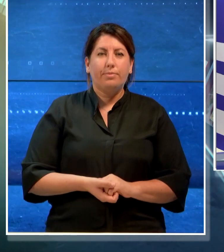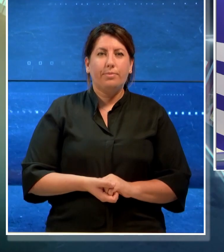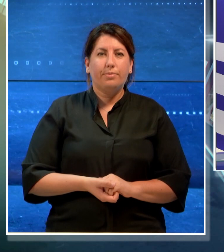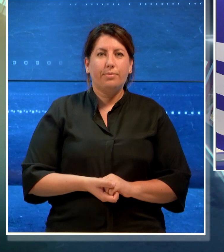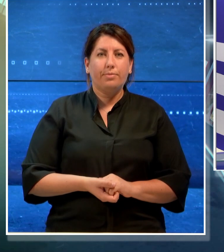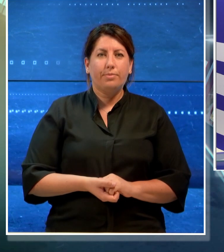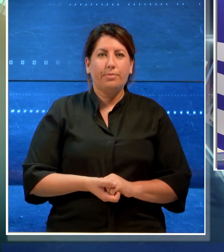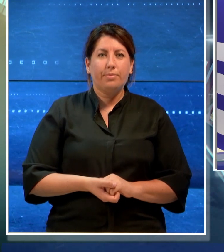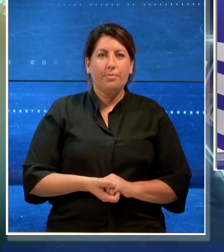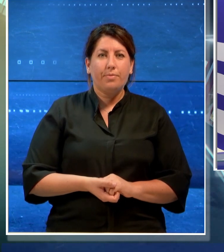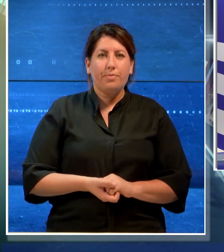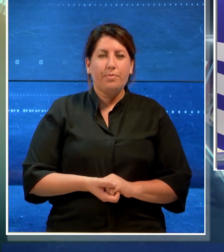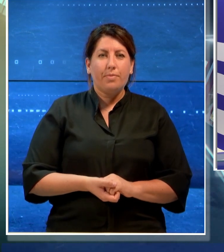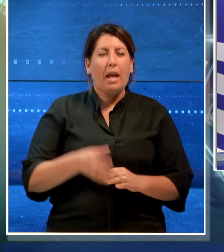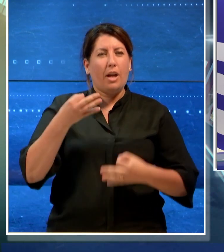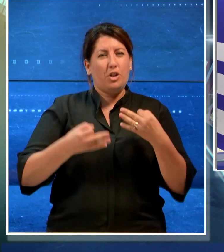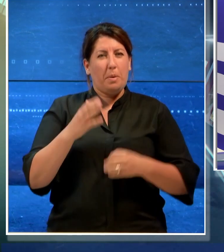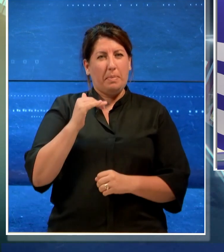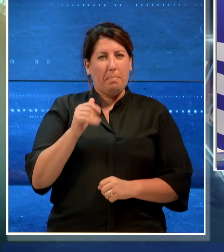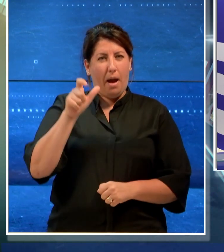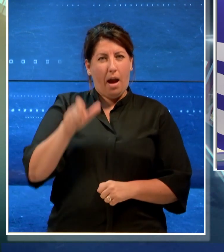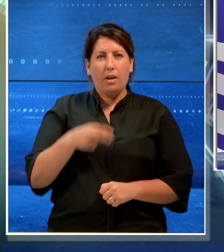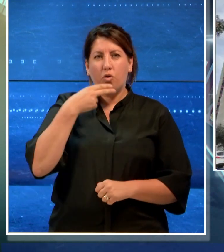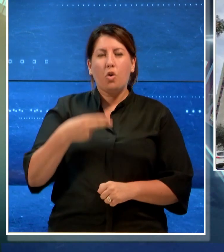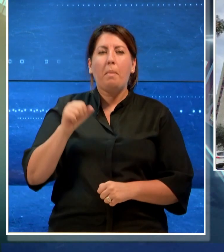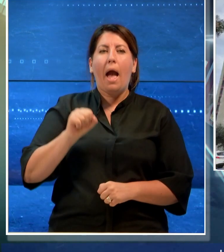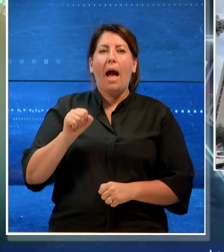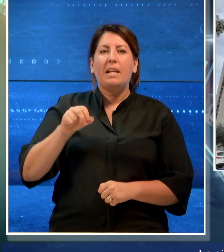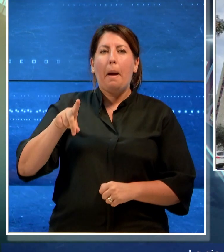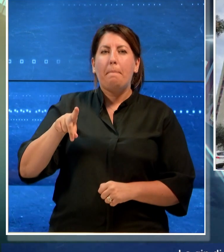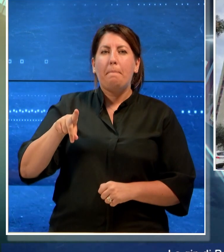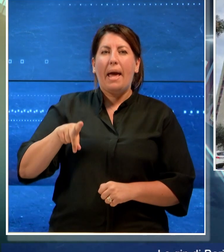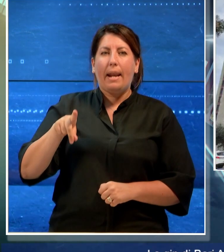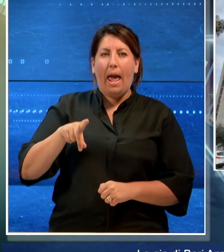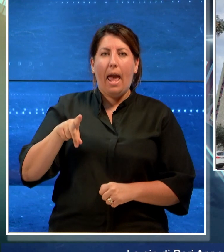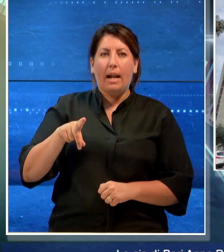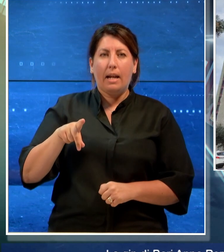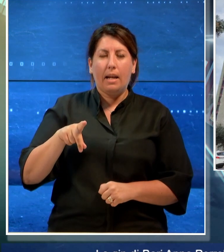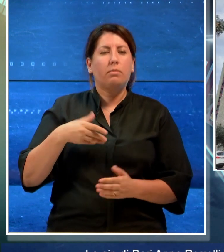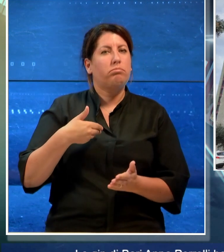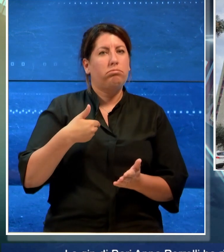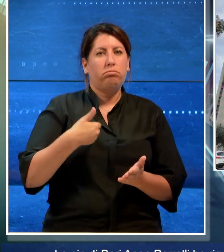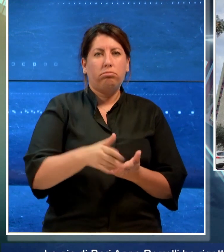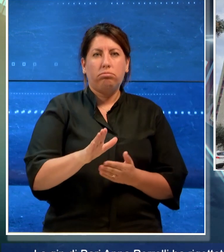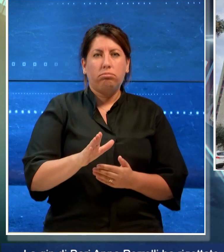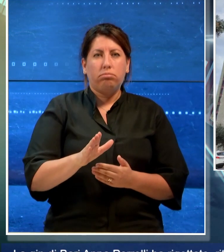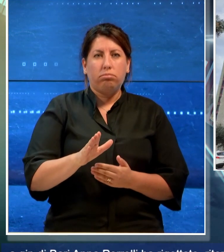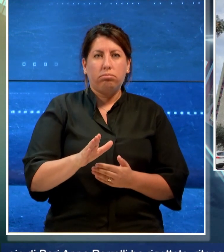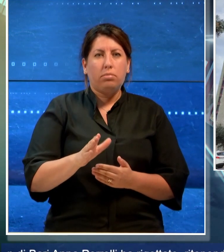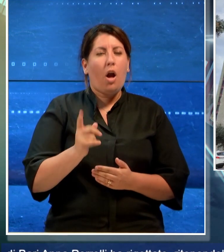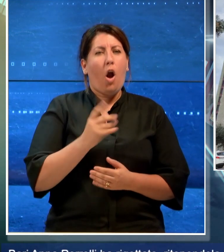La GIP di Bari, Anna Perrelli, ha rigettato, ritenendola inammissibile,